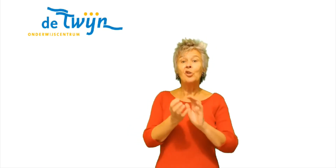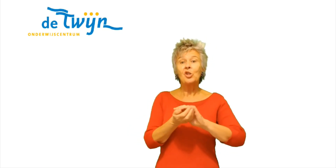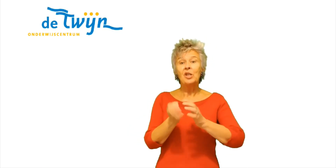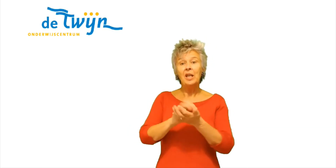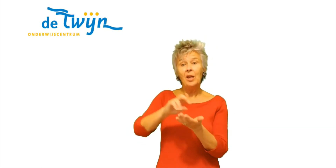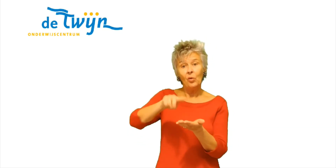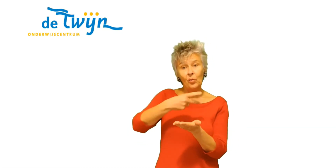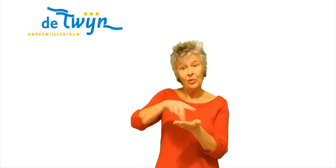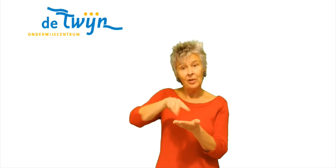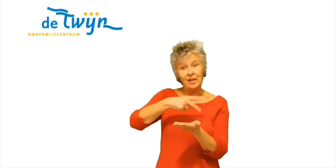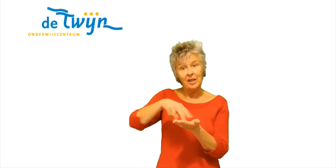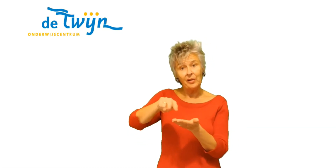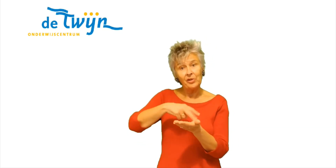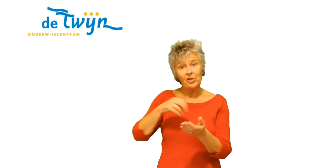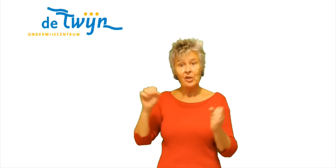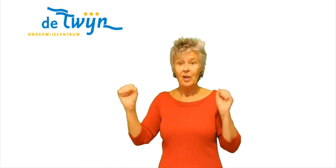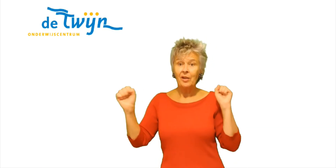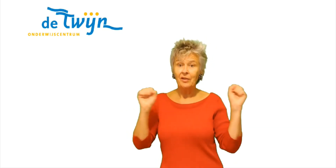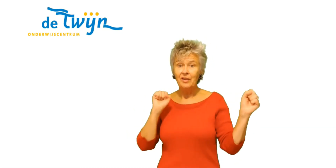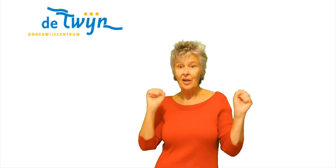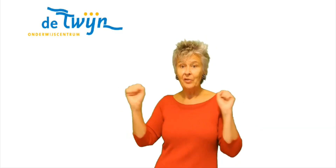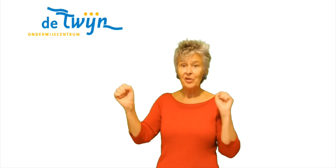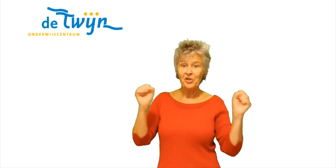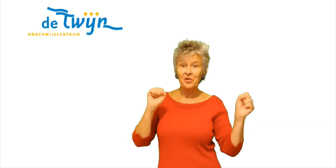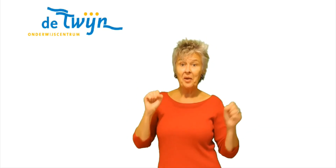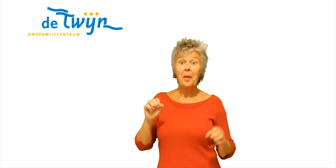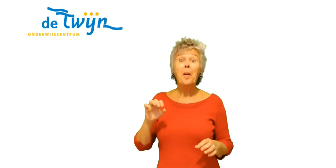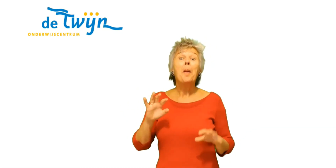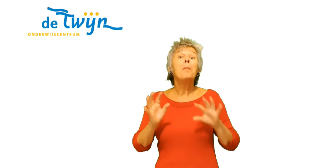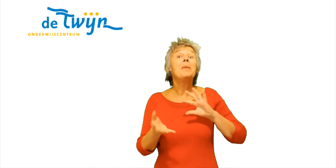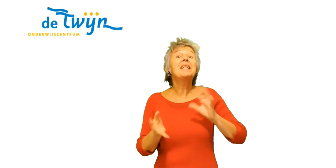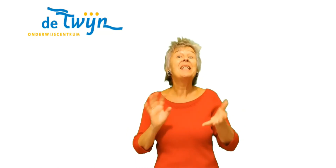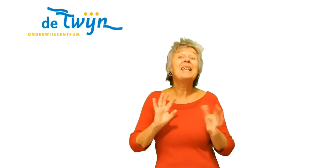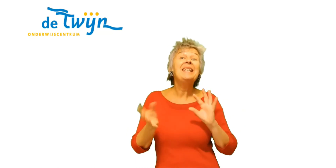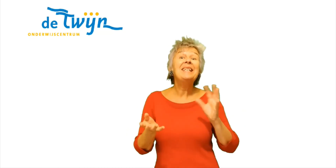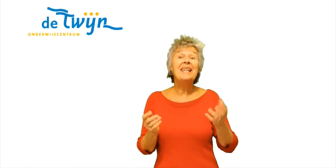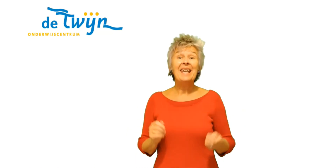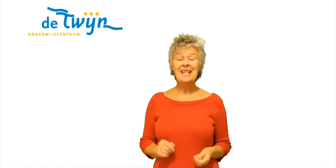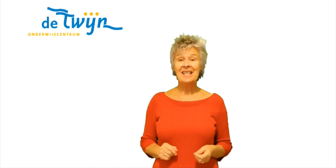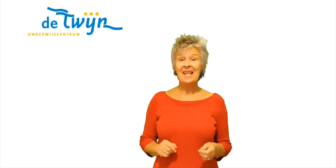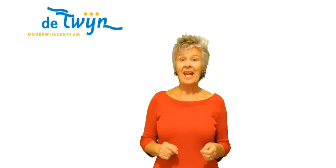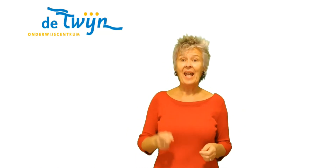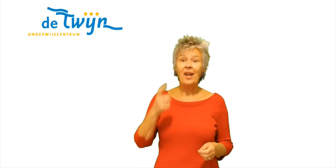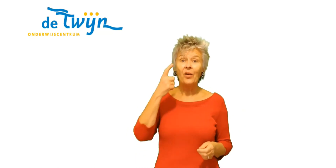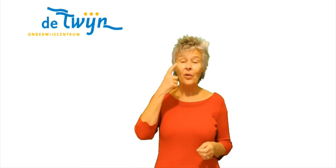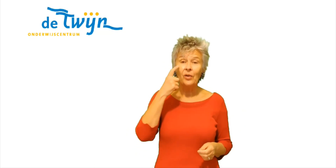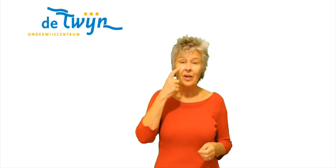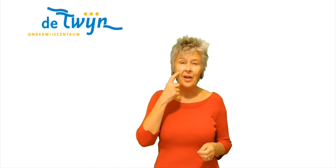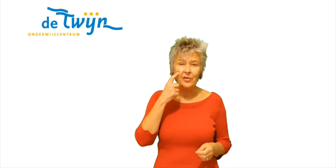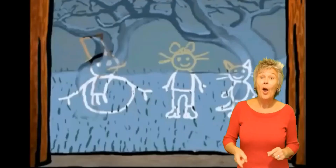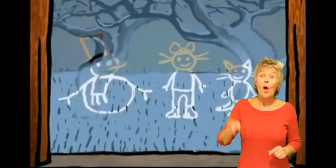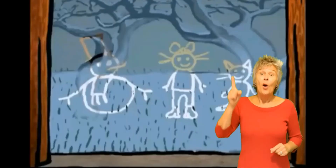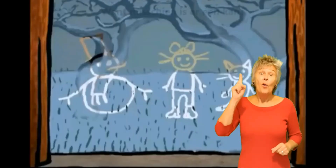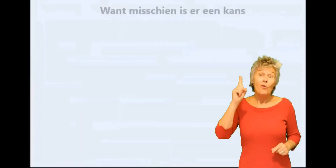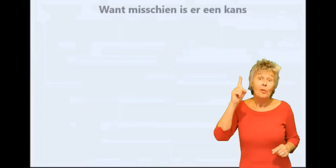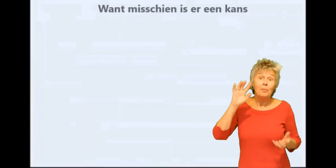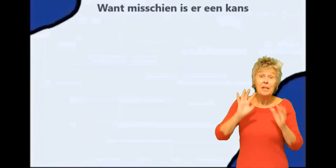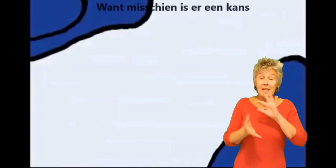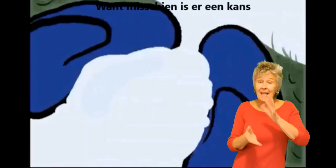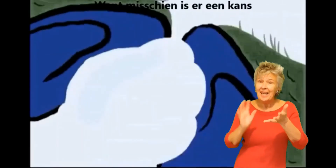sneeuw dans Dans Misschien is er een kans Want misschien